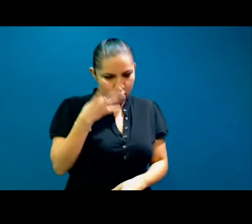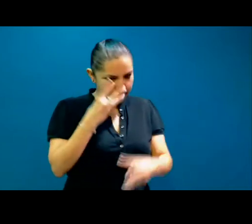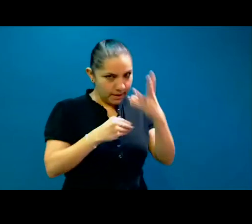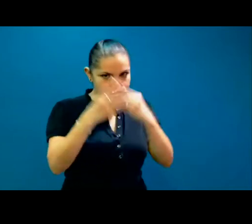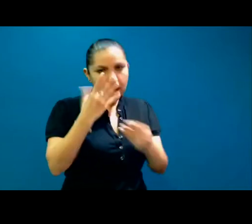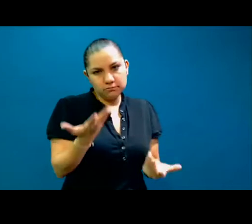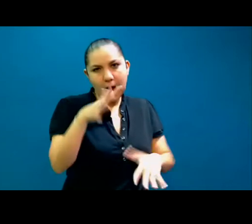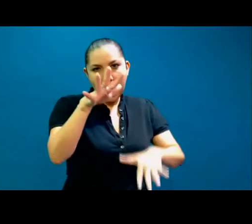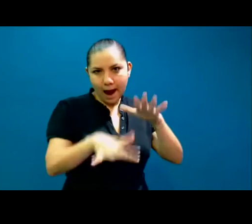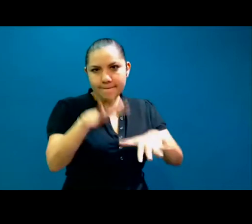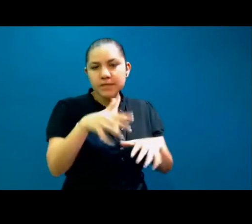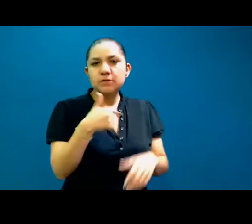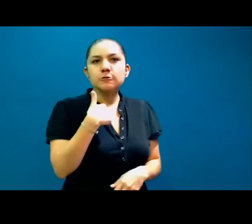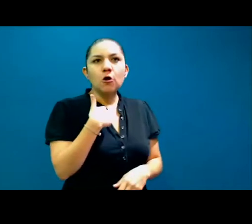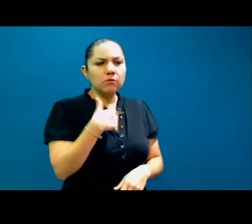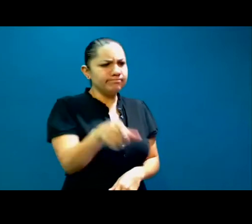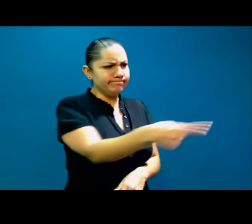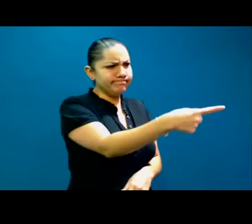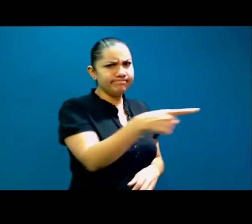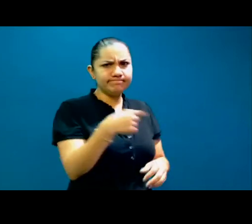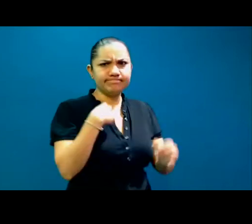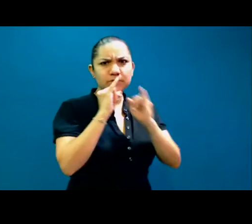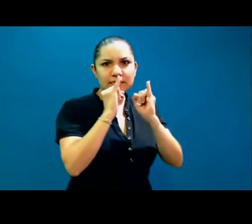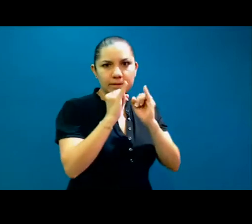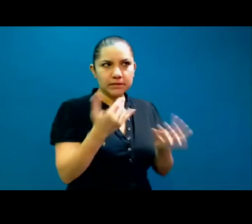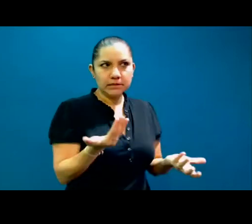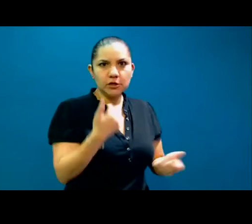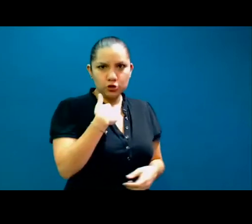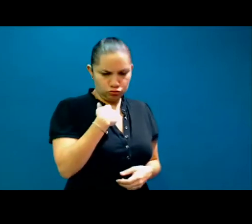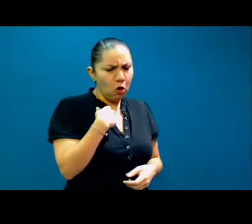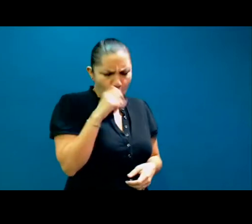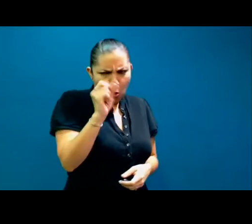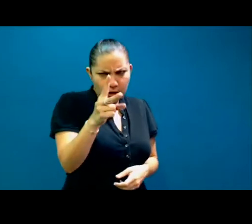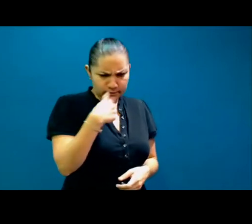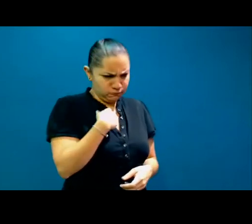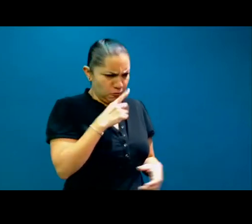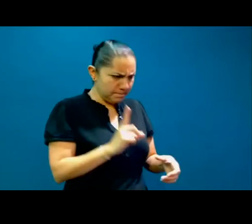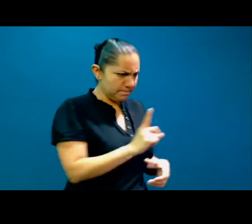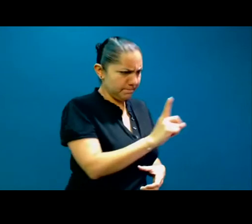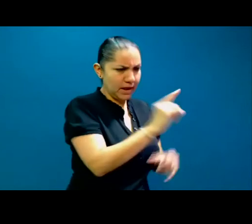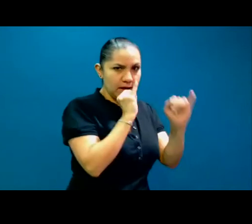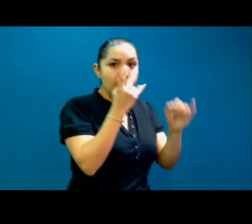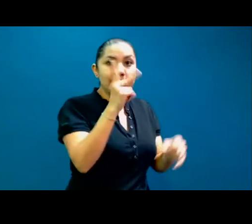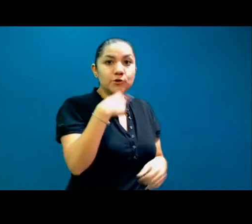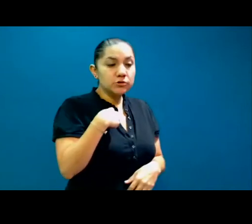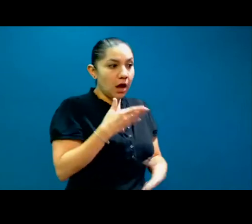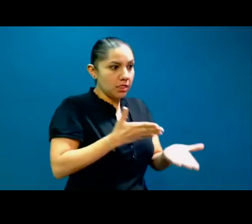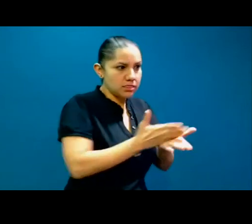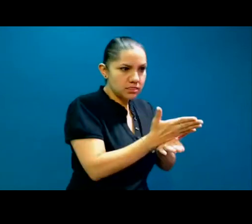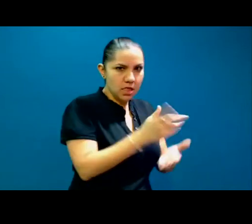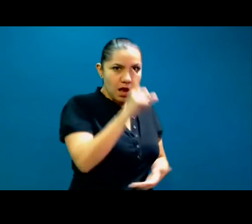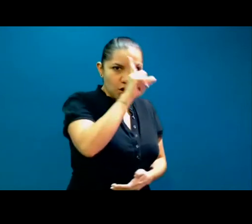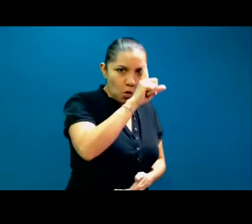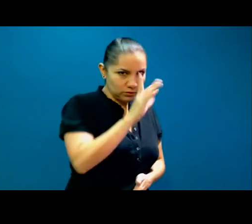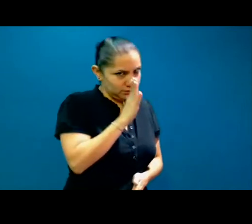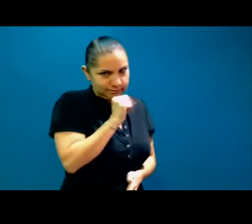intérprete en alguna junta, entonces no les puedo dar algún consejo, no les puedo dar los recursos. Entonces, allí viene el reto y ahí viene el profesionalismo del